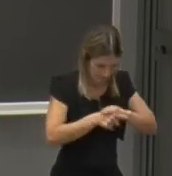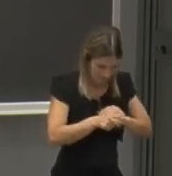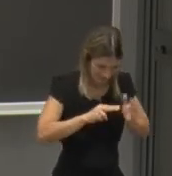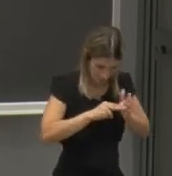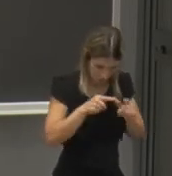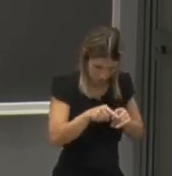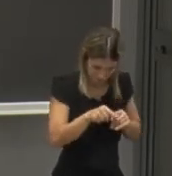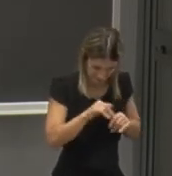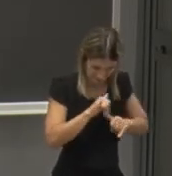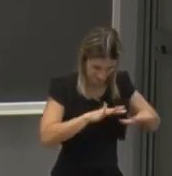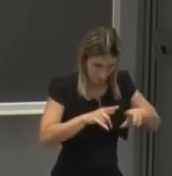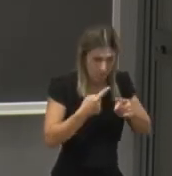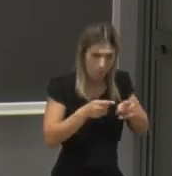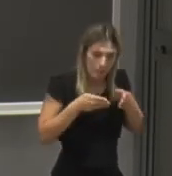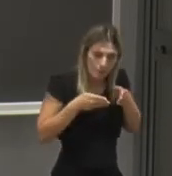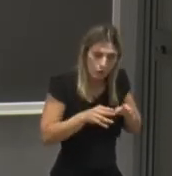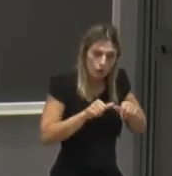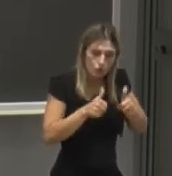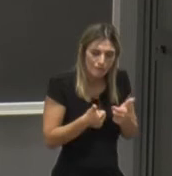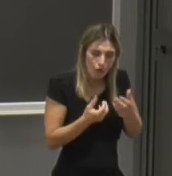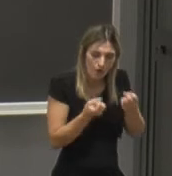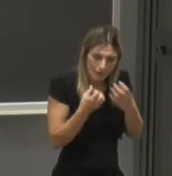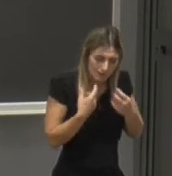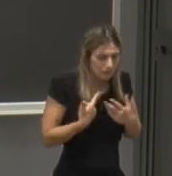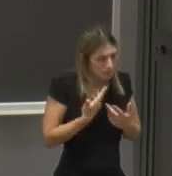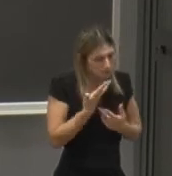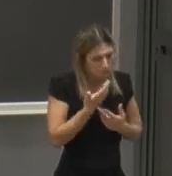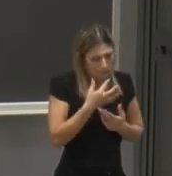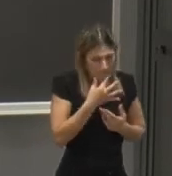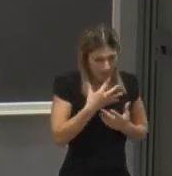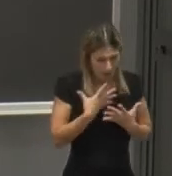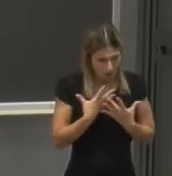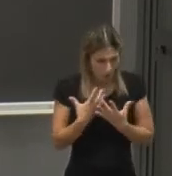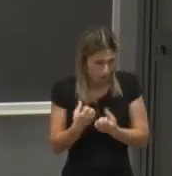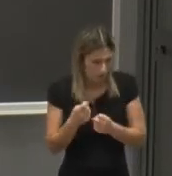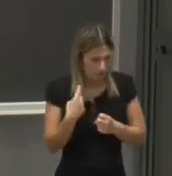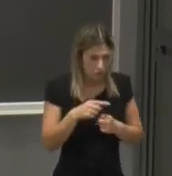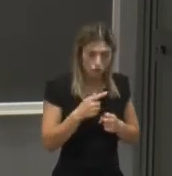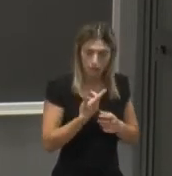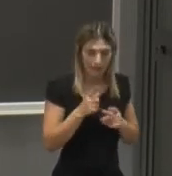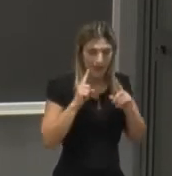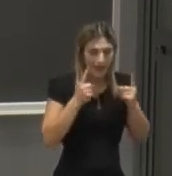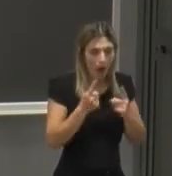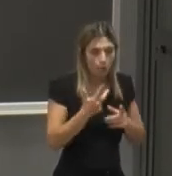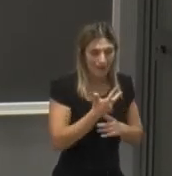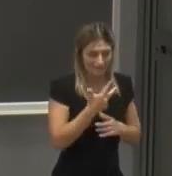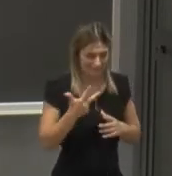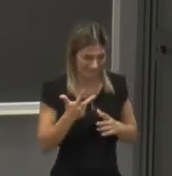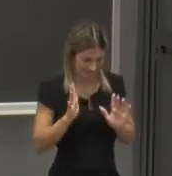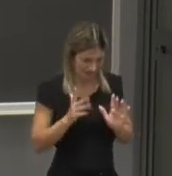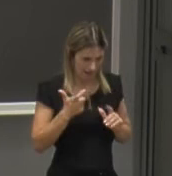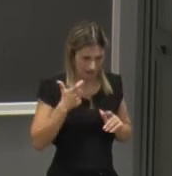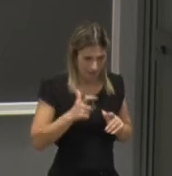'ingegneria dell'informazione è un percorso formativo coinvolgente che ha una solida laurea triennale perché come ogni